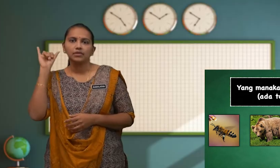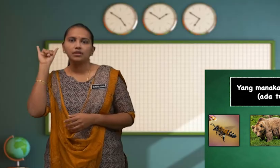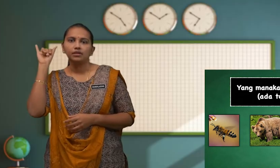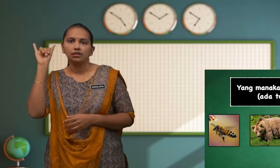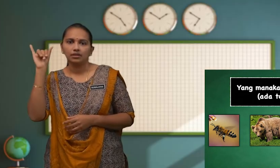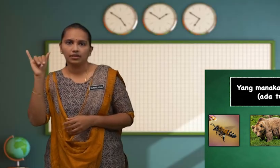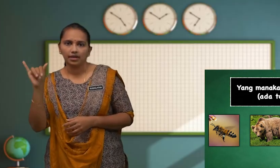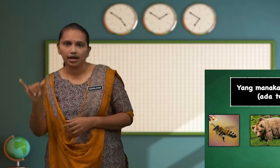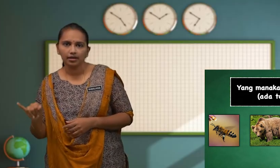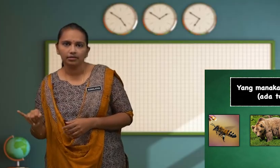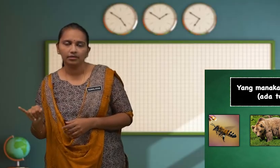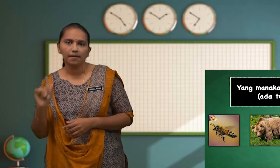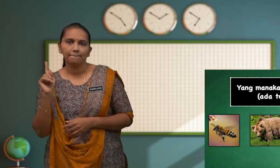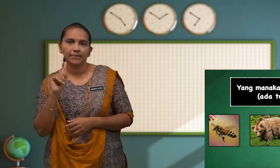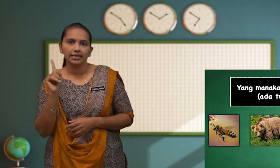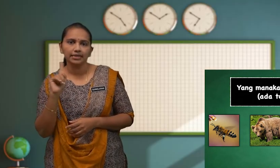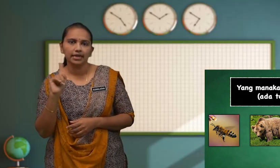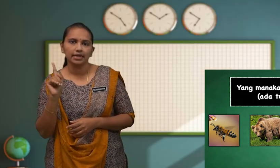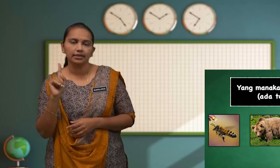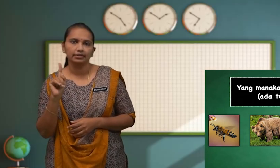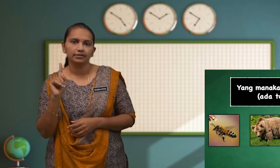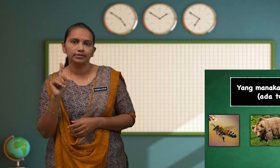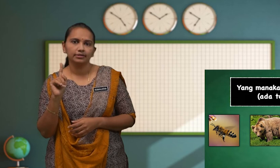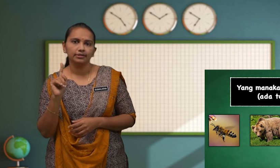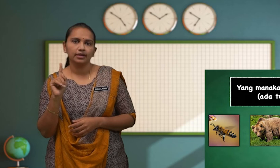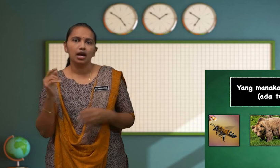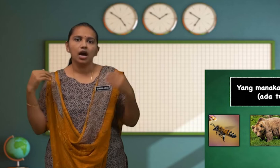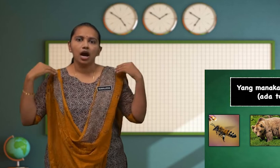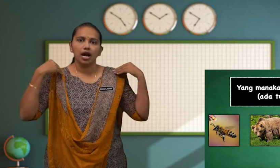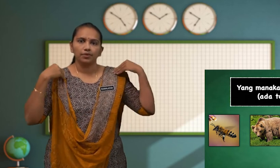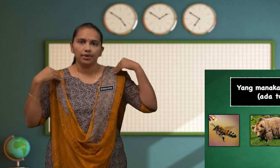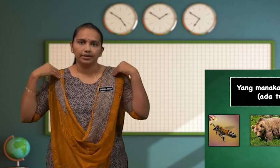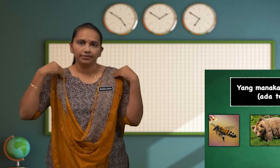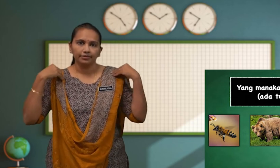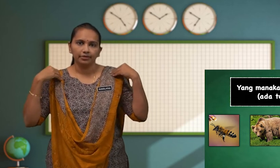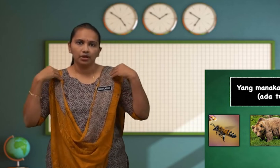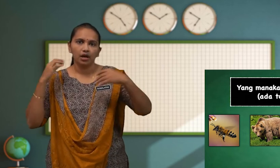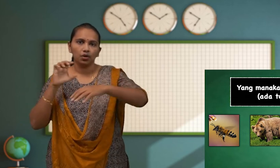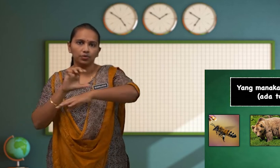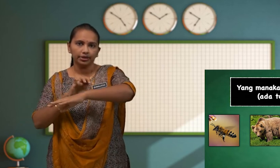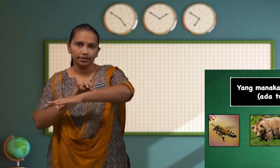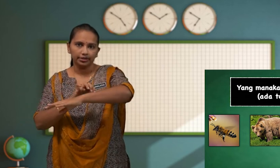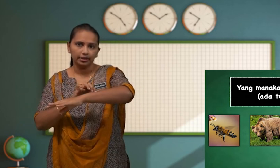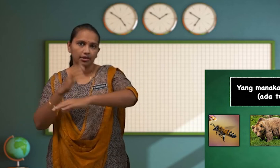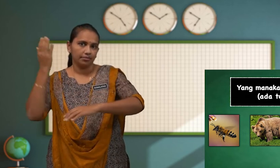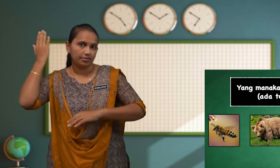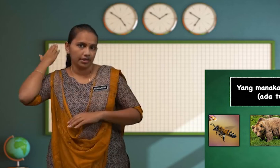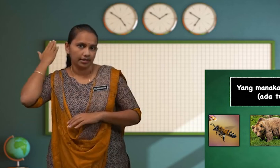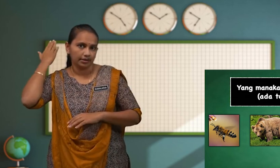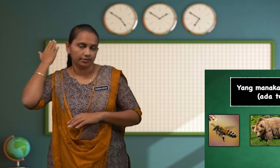Yang Manakah Haiwan Wertebrata